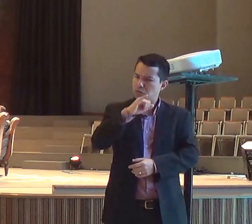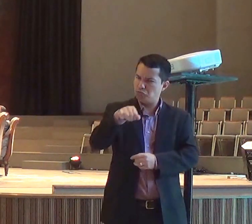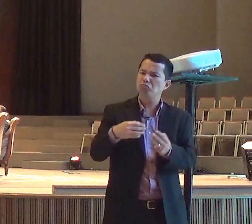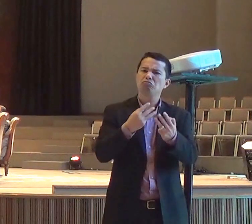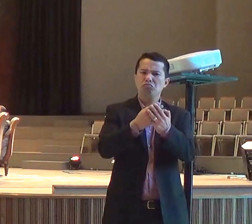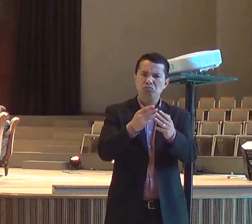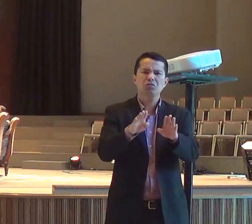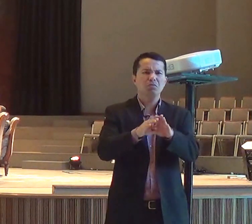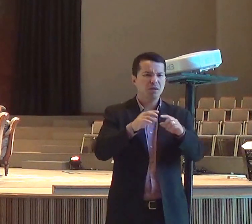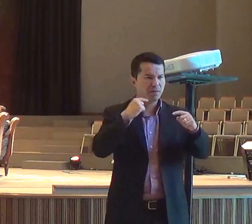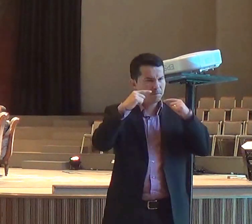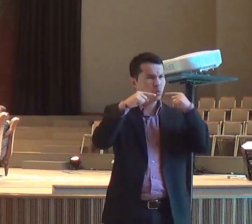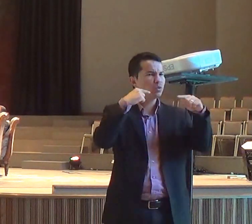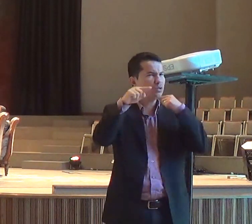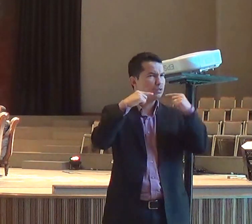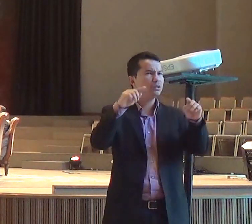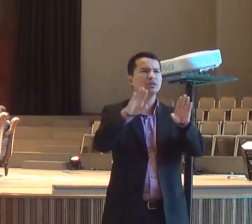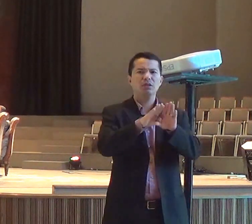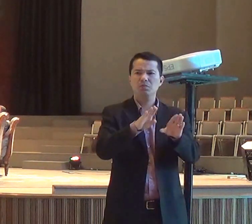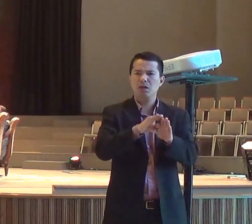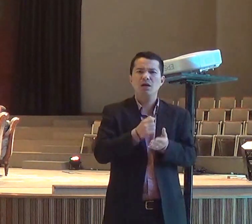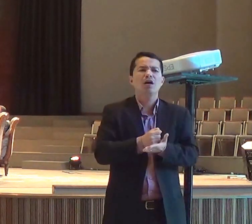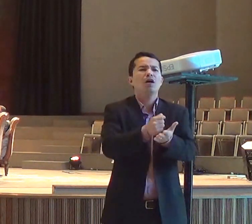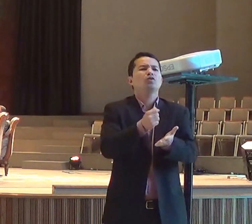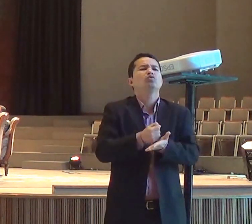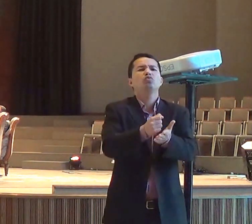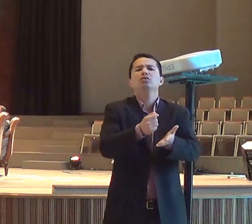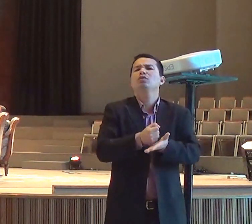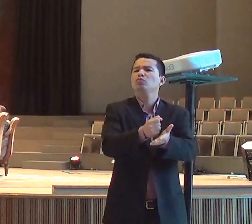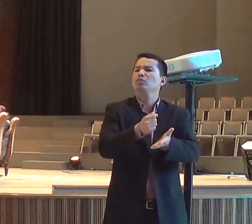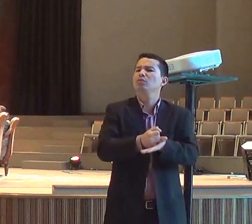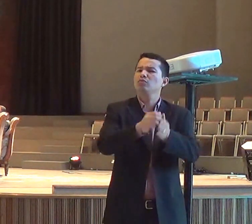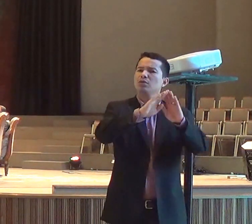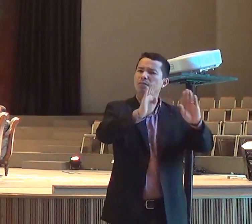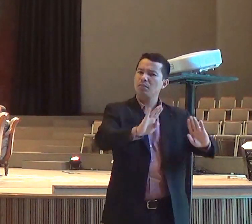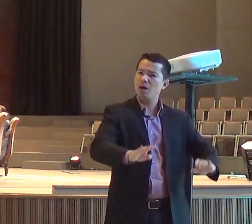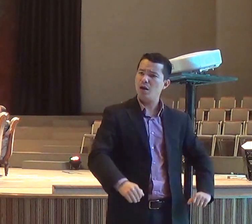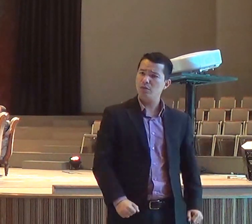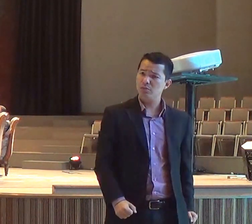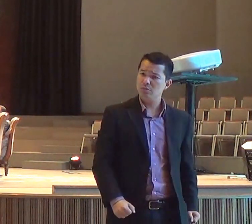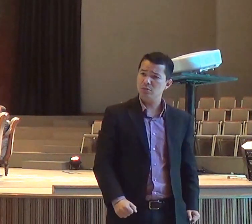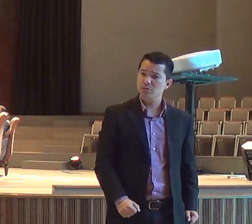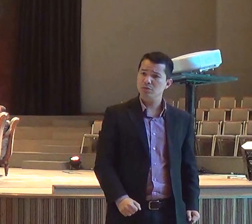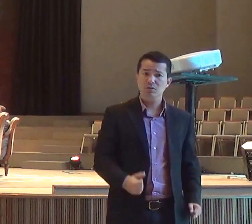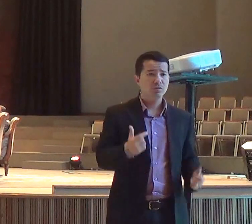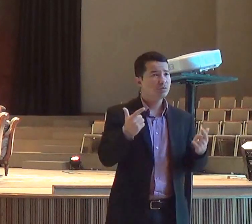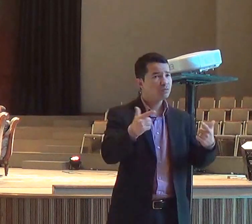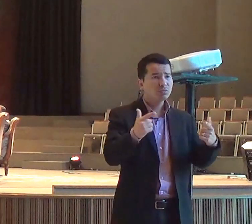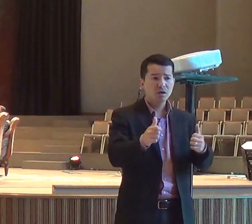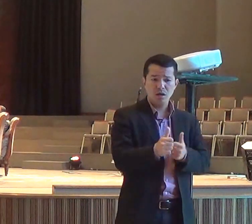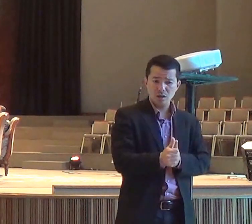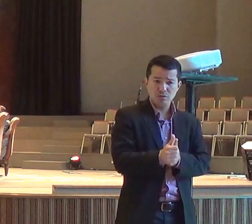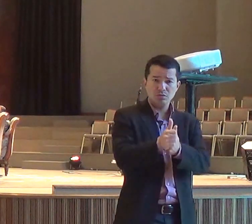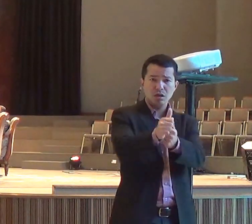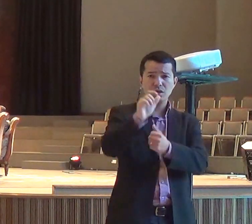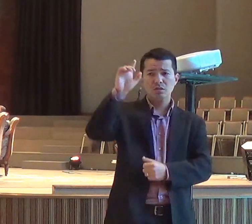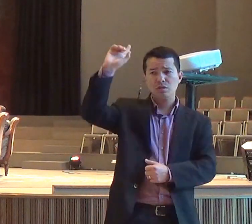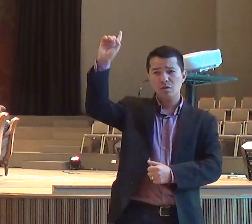daquele tempo, sustentava, o culto a Baal, e não seguir, a Baal, naquele tempo,